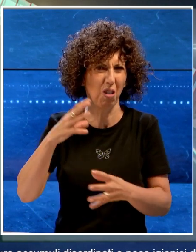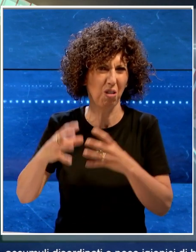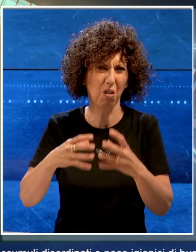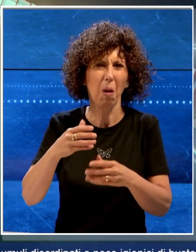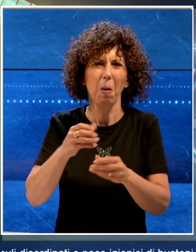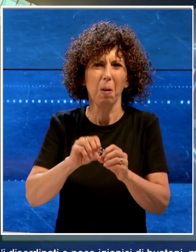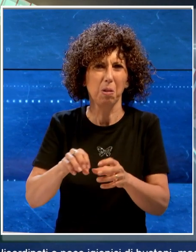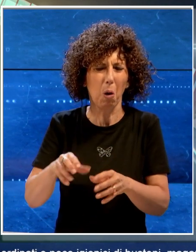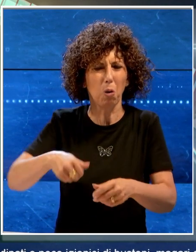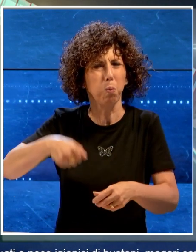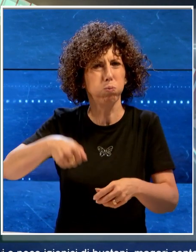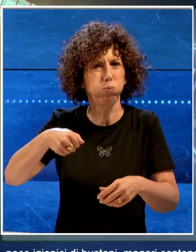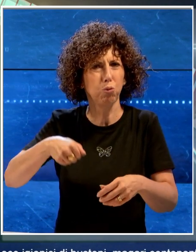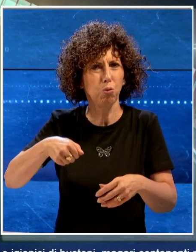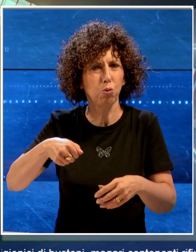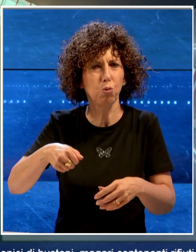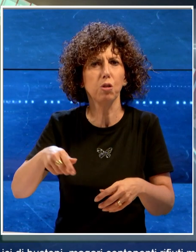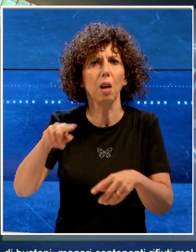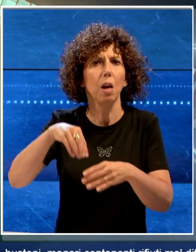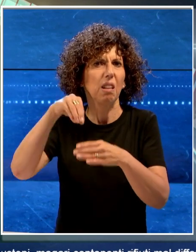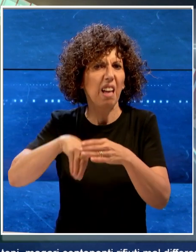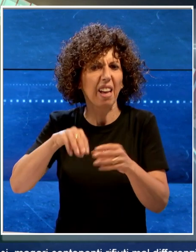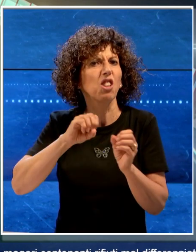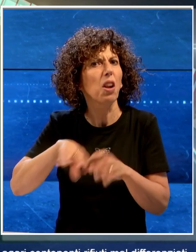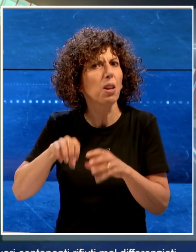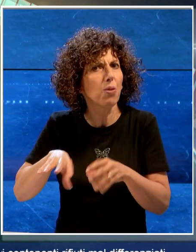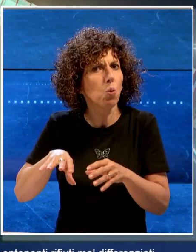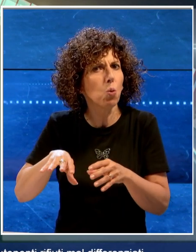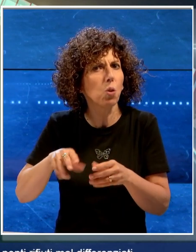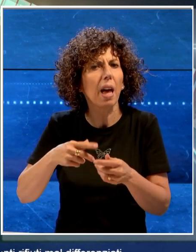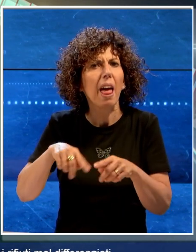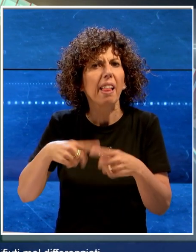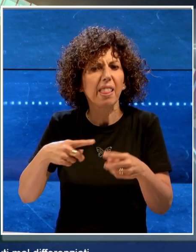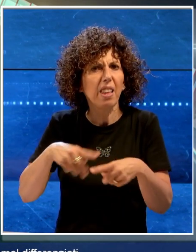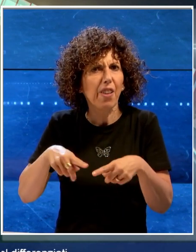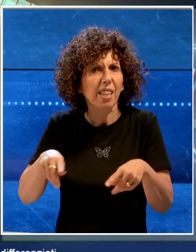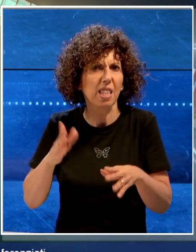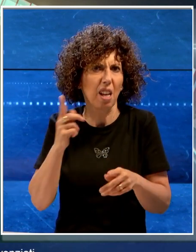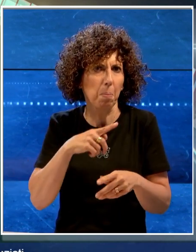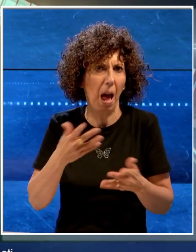igienici di bustoni, magari contenenti rifiuti mal differenziati.